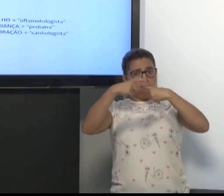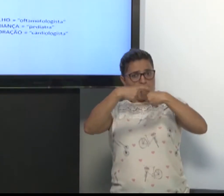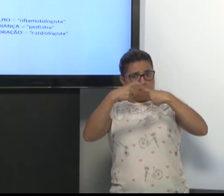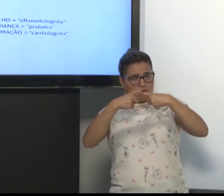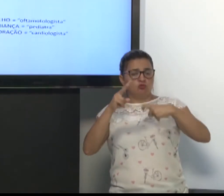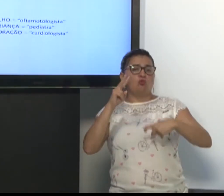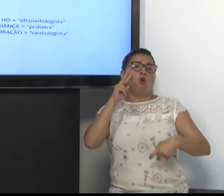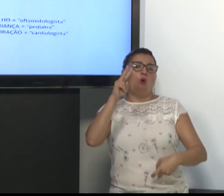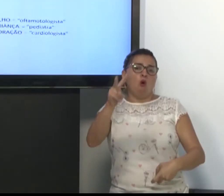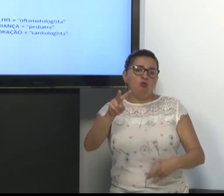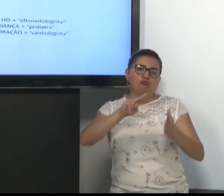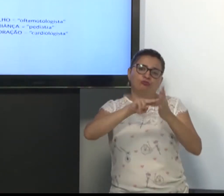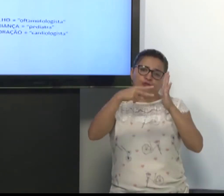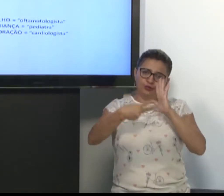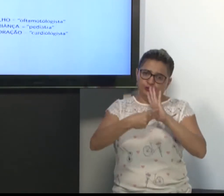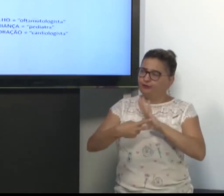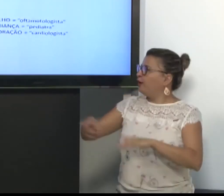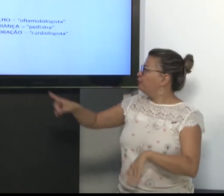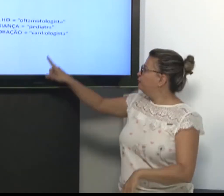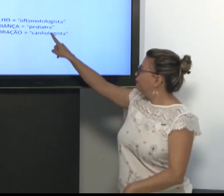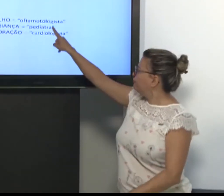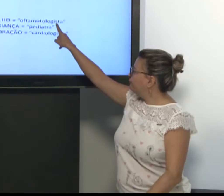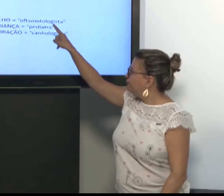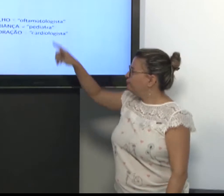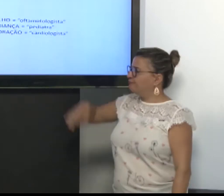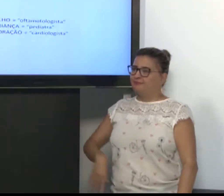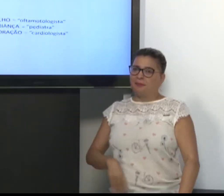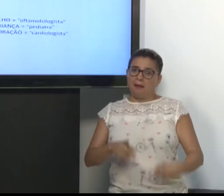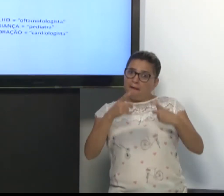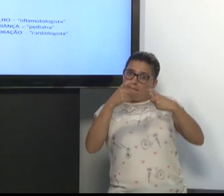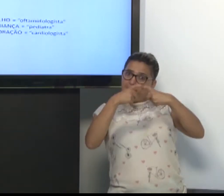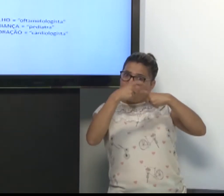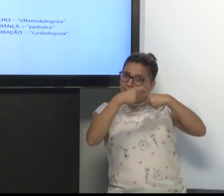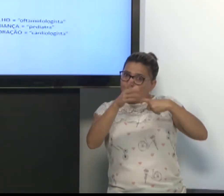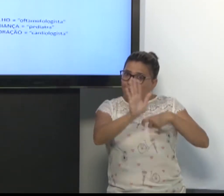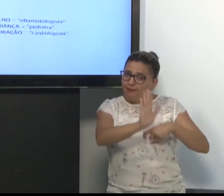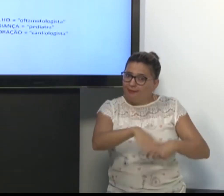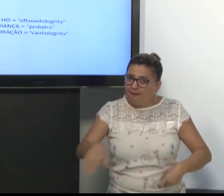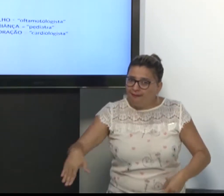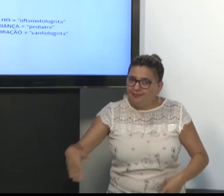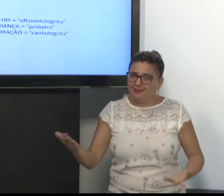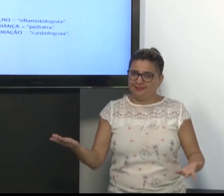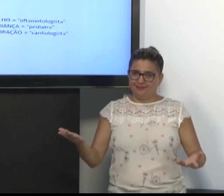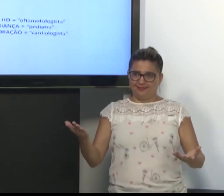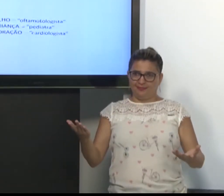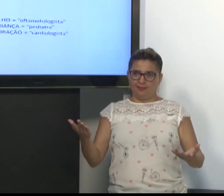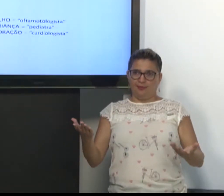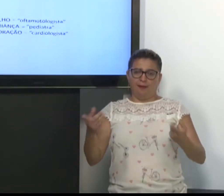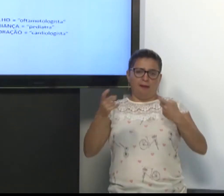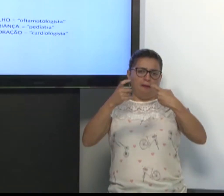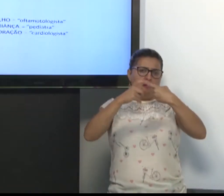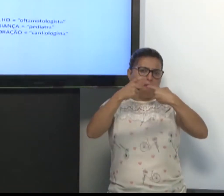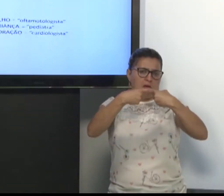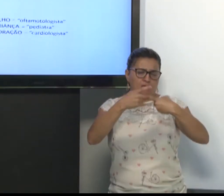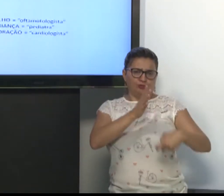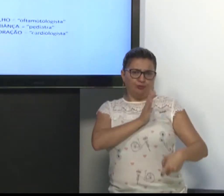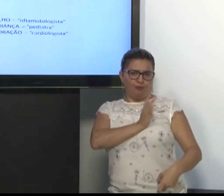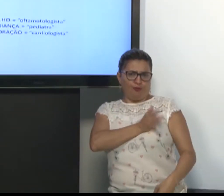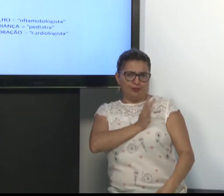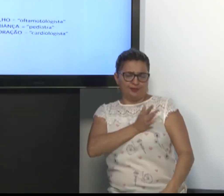Médico dos olhos. Oftalmologista. Médico de criança. Pediatra. Médico do coração. Cardiologista.